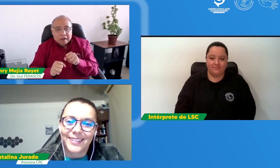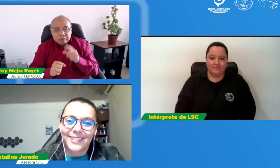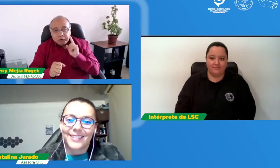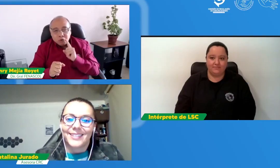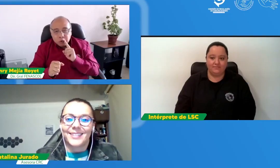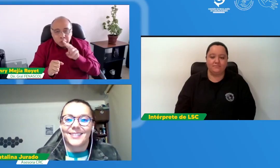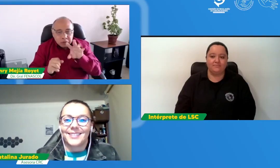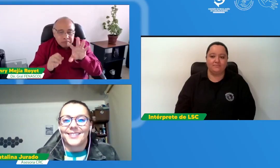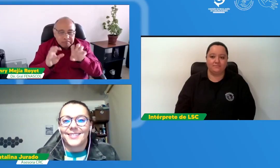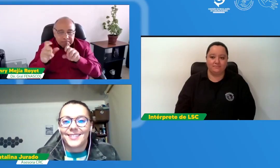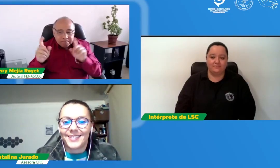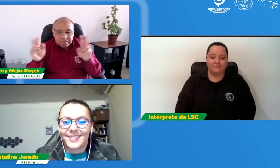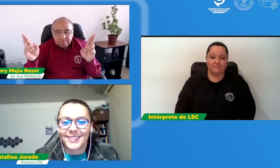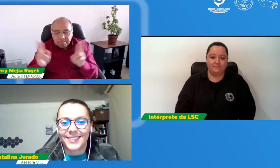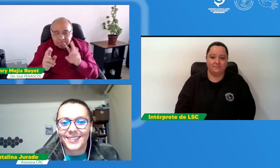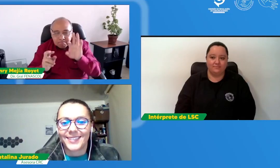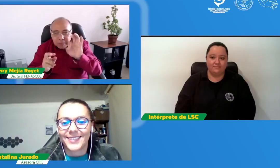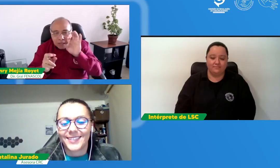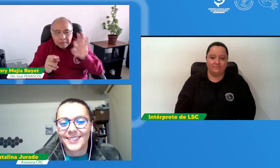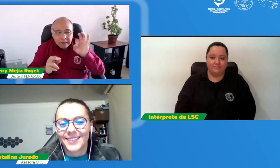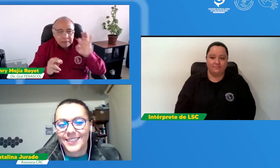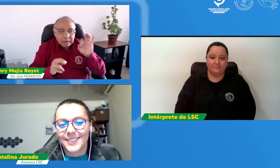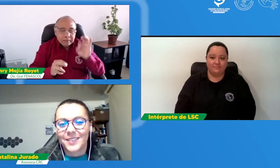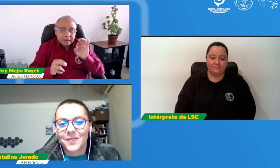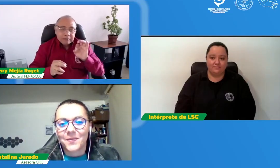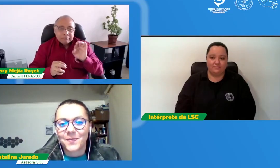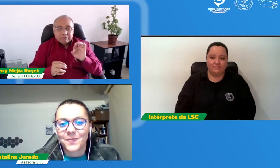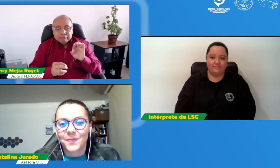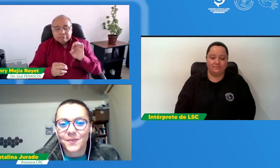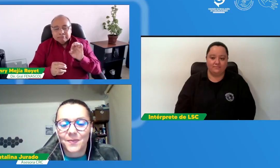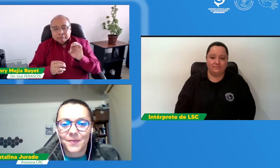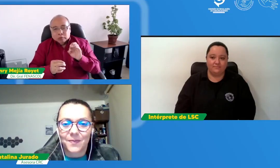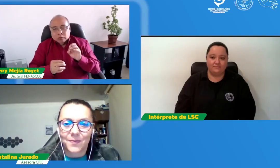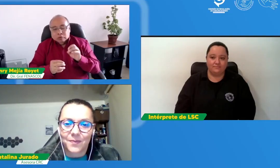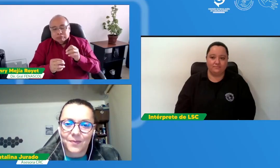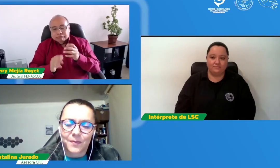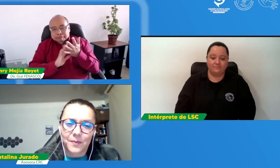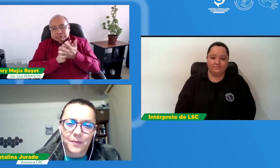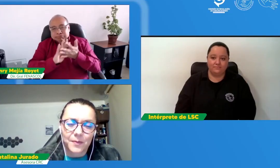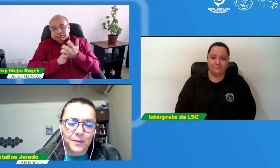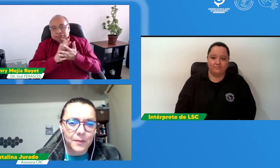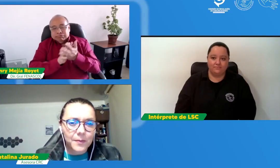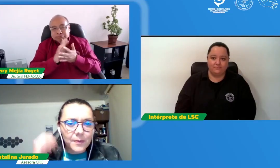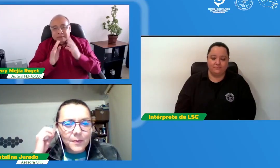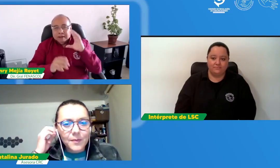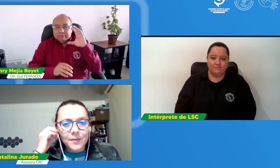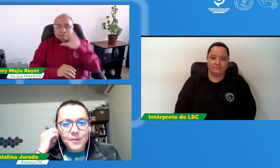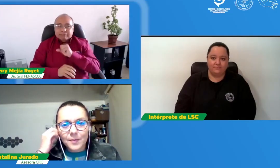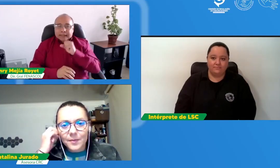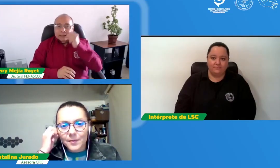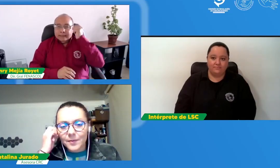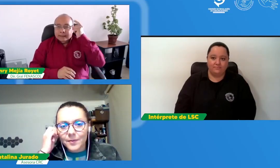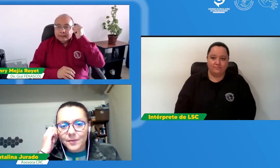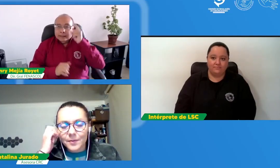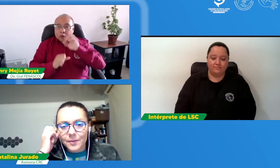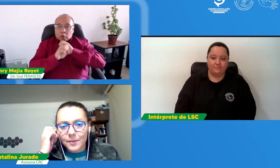claro las personas sordas pueden seleccionar esas precisiones todo lo que